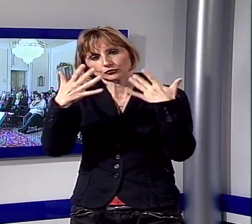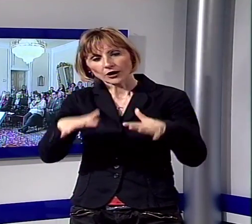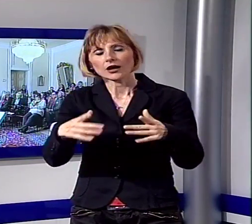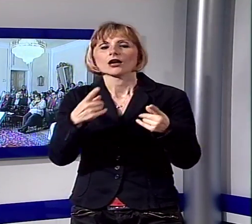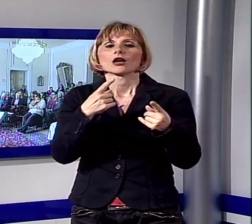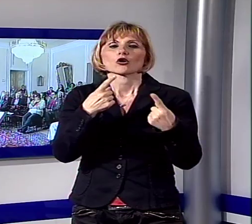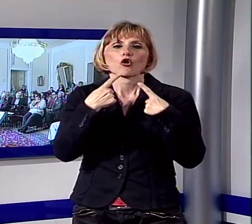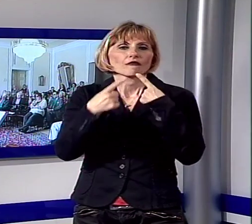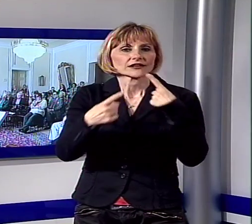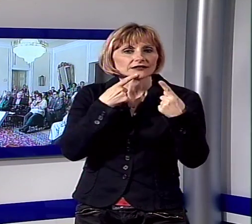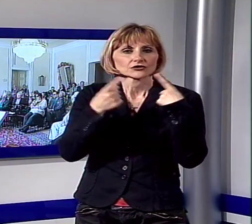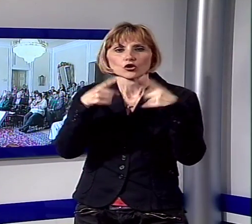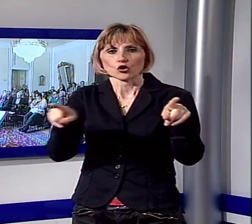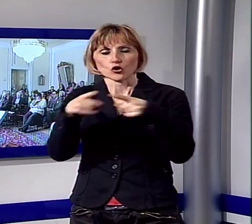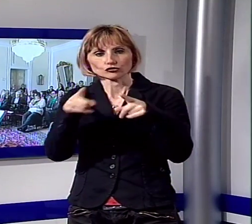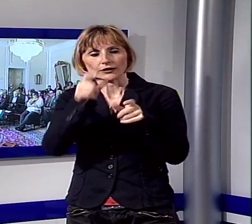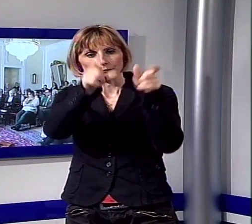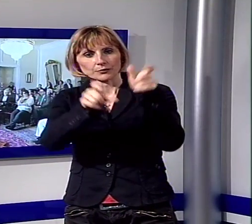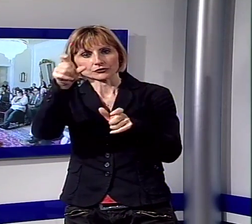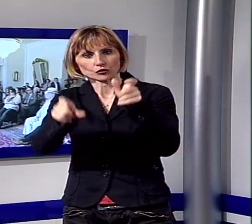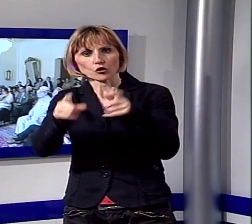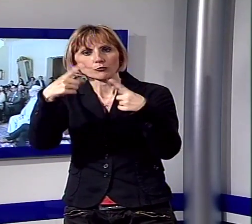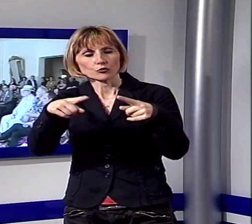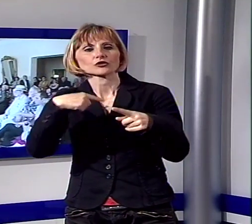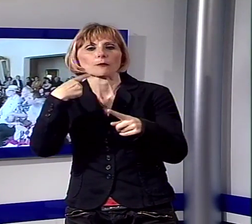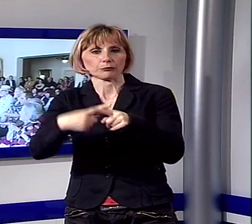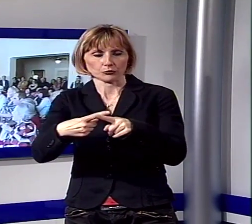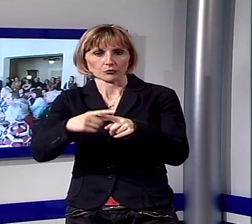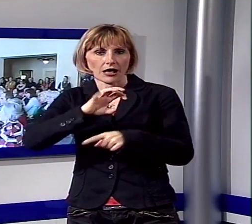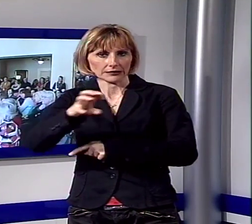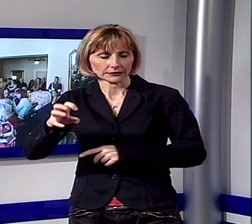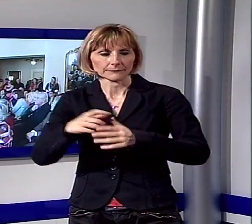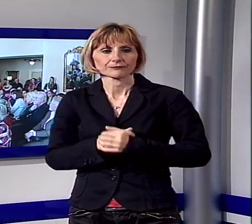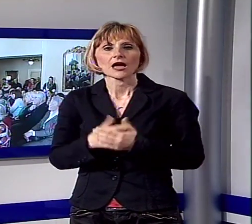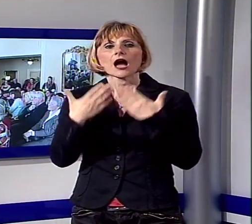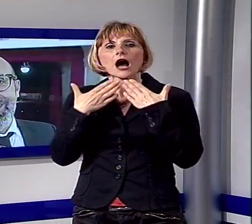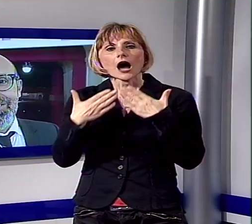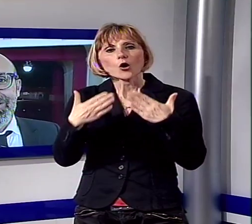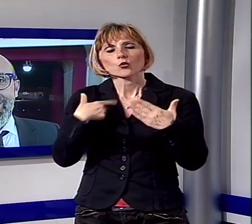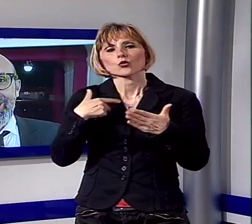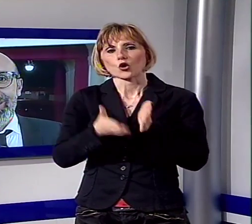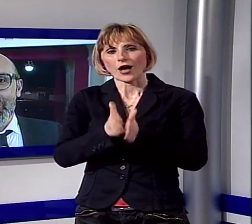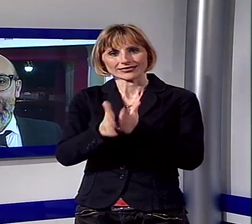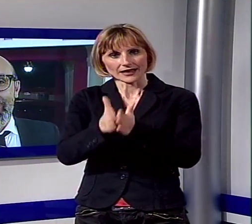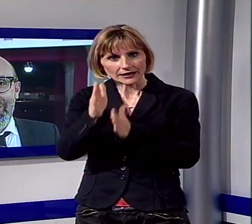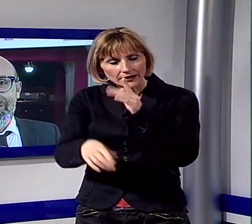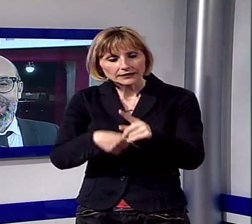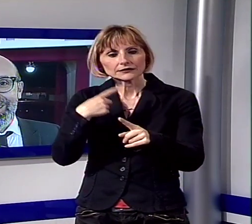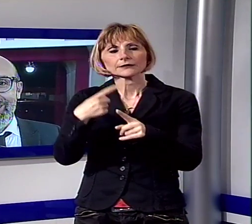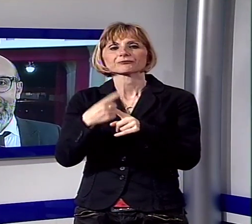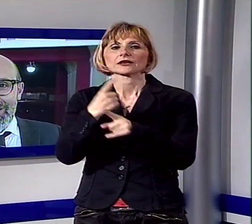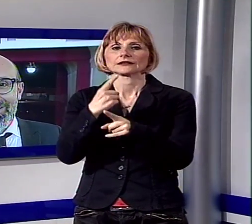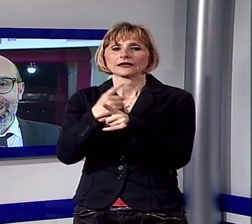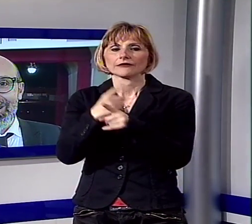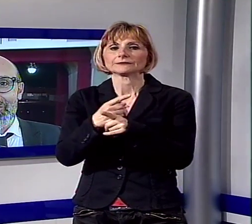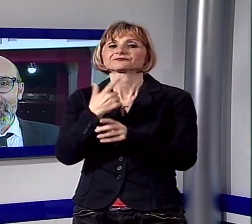conversazioni con personaggi della musica e non solo. L'augurio è quello di proseguire, che sia e continua a essere